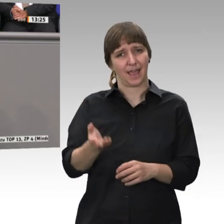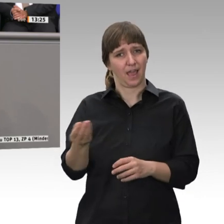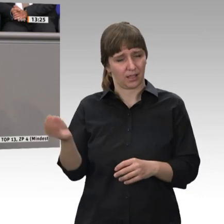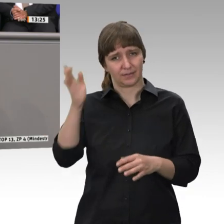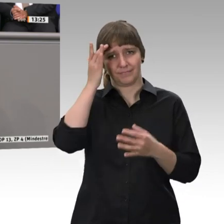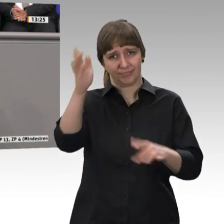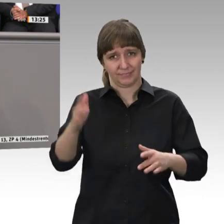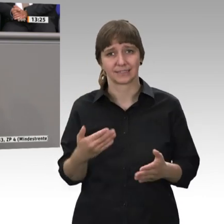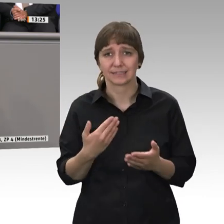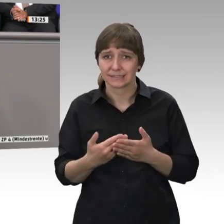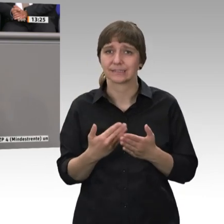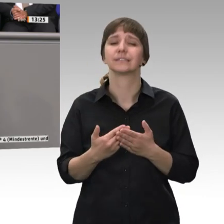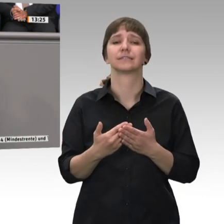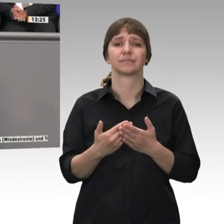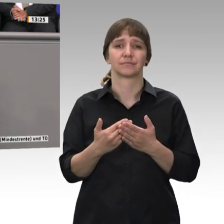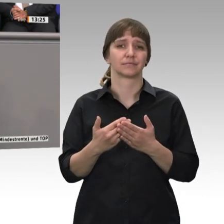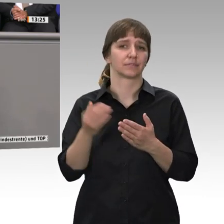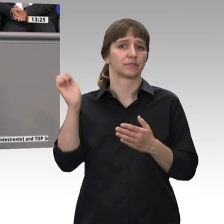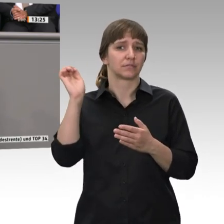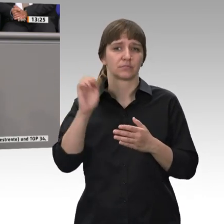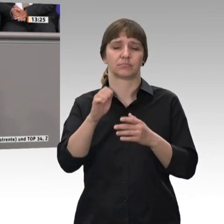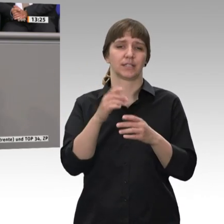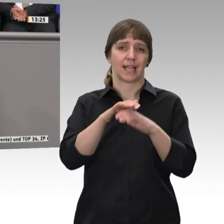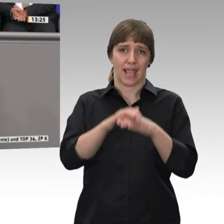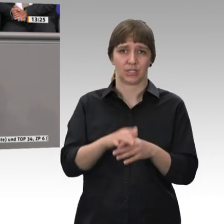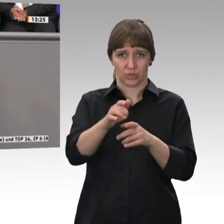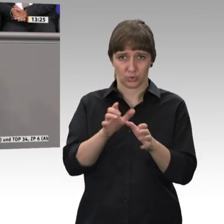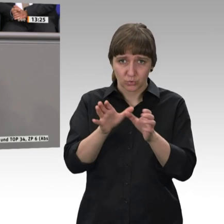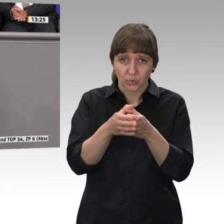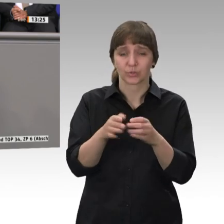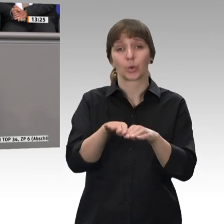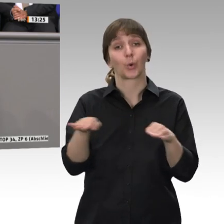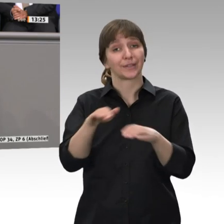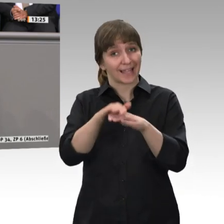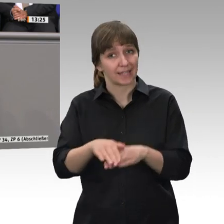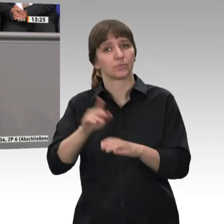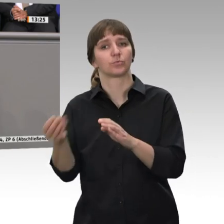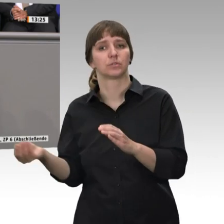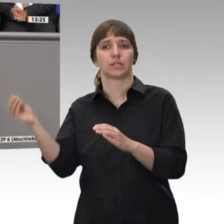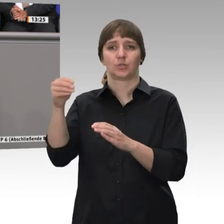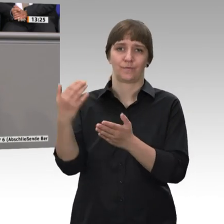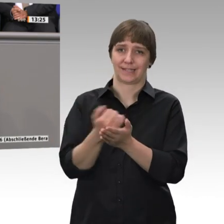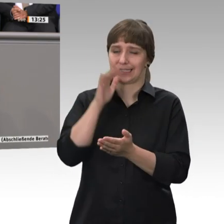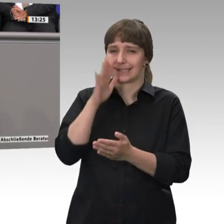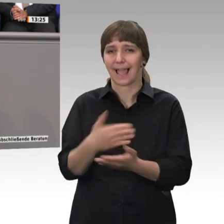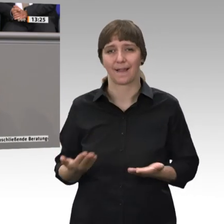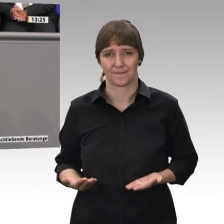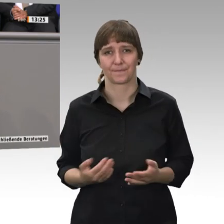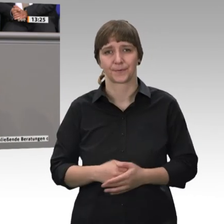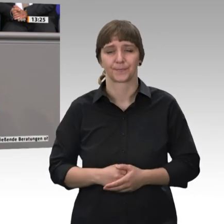für die Höhe des Rentenzuschusses und der Grundrente sind. Lassen Sie mich auch noch kurz auf die Ost